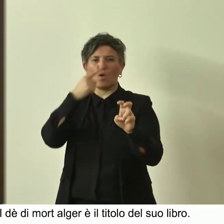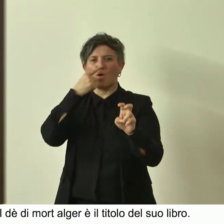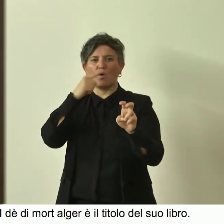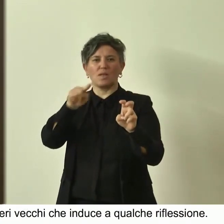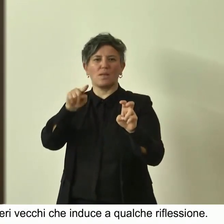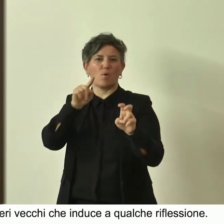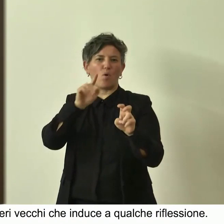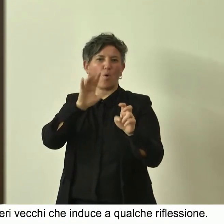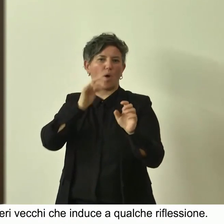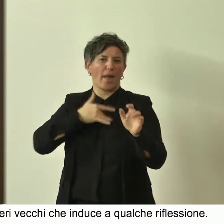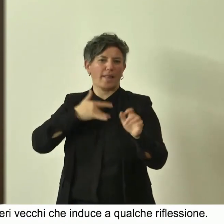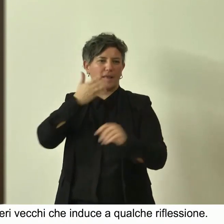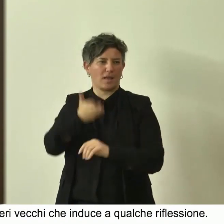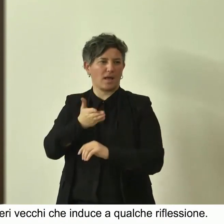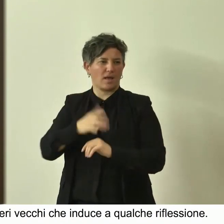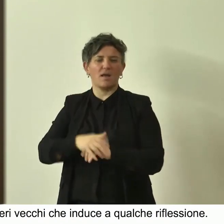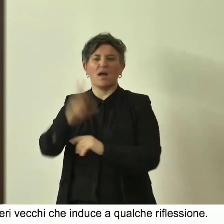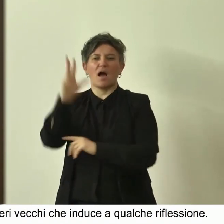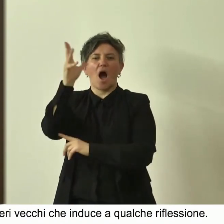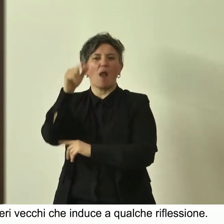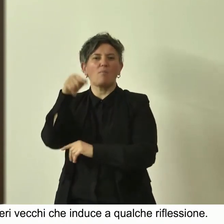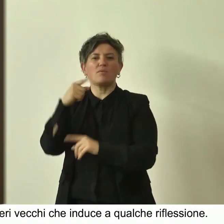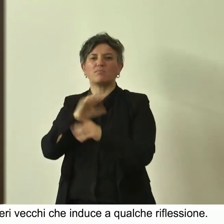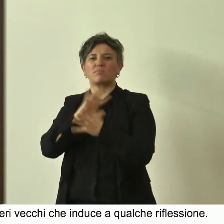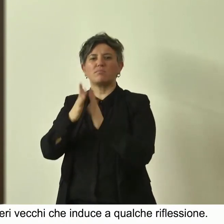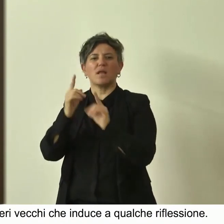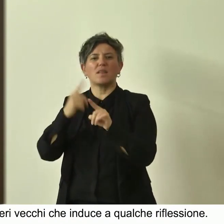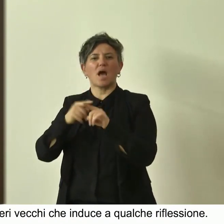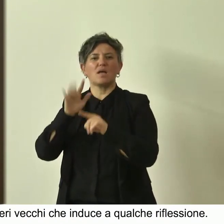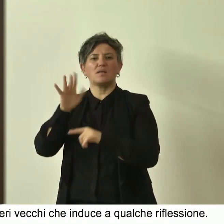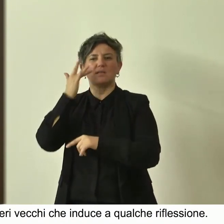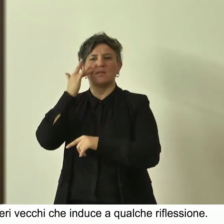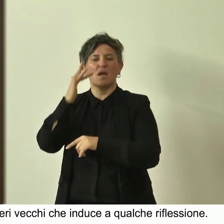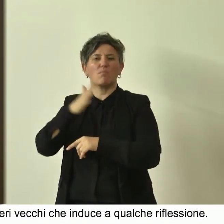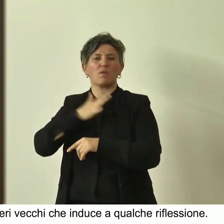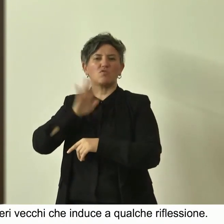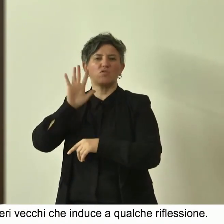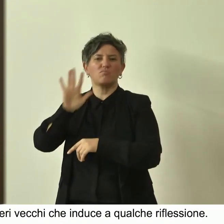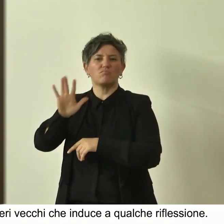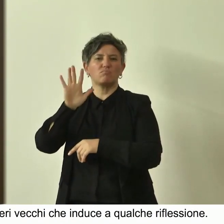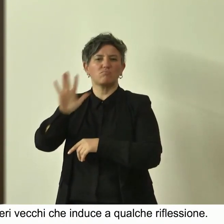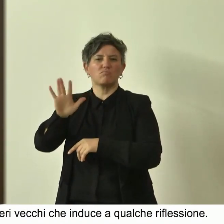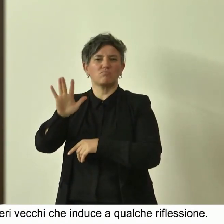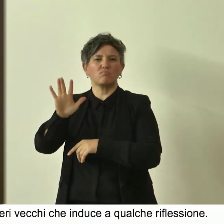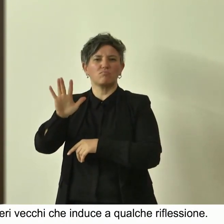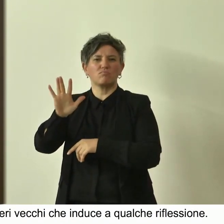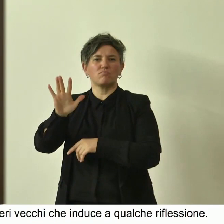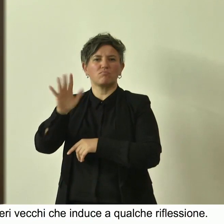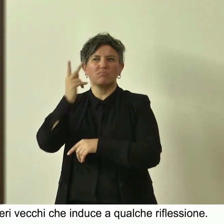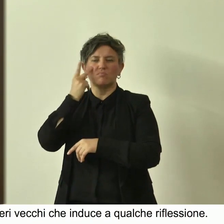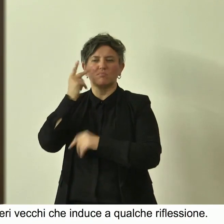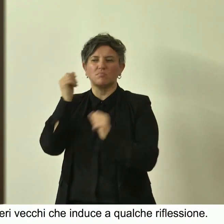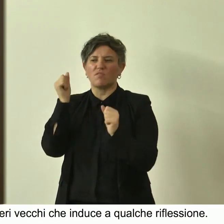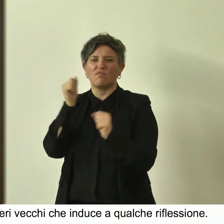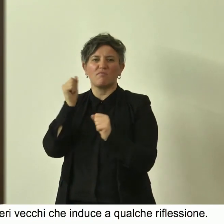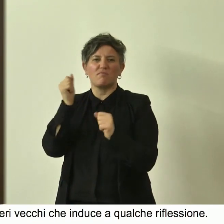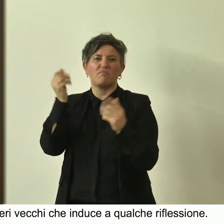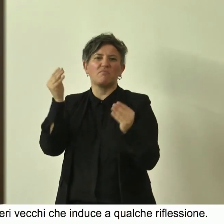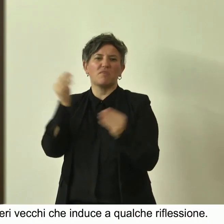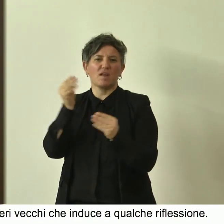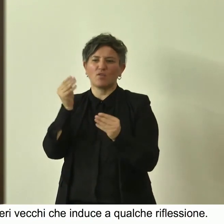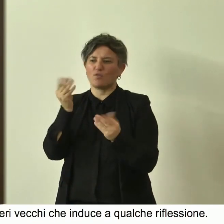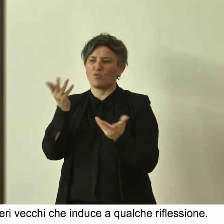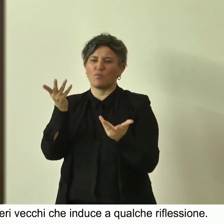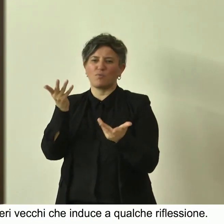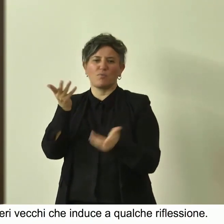gli alberi vecchi sono testimoni la loro semplice religione è conficcata nel freddo nessun intermediario